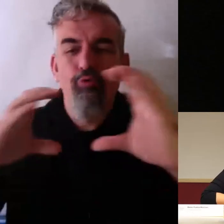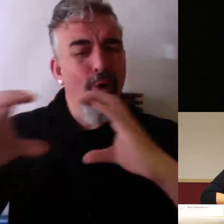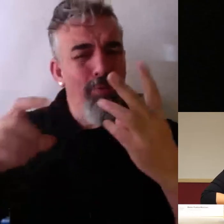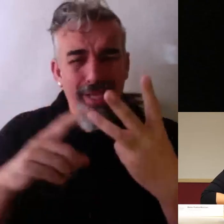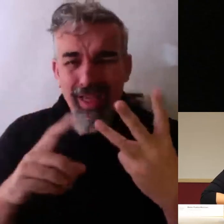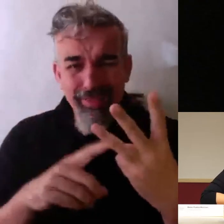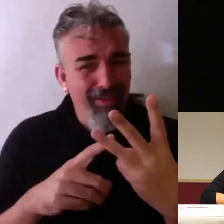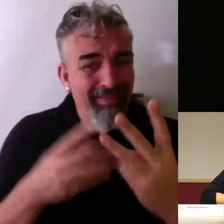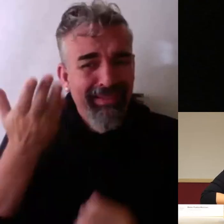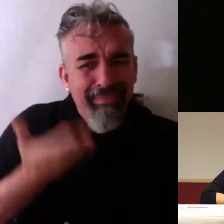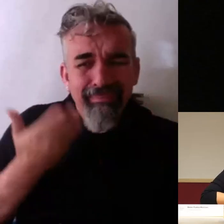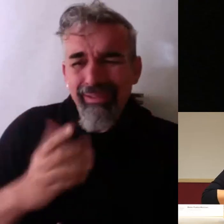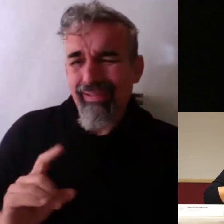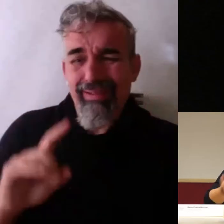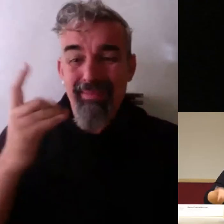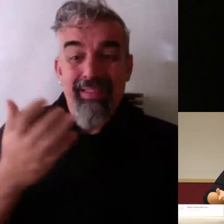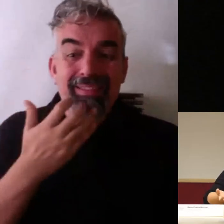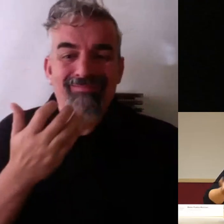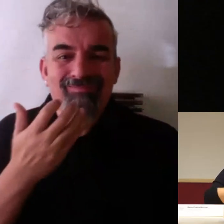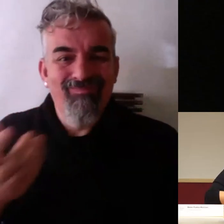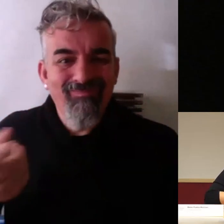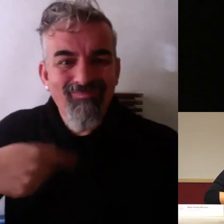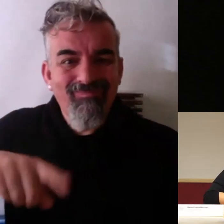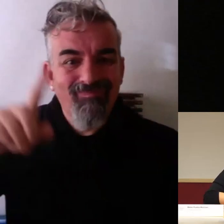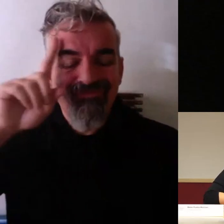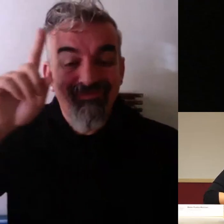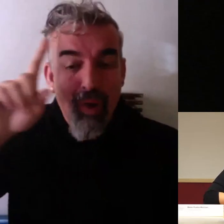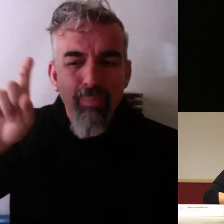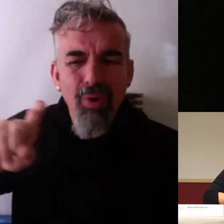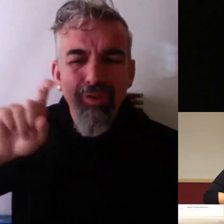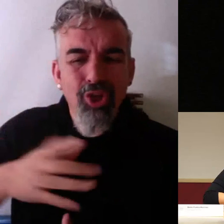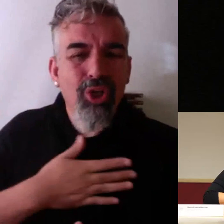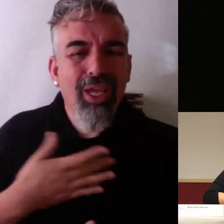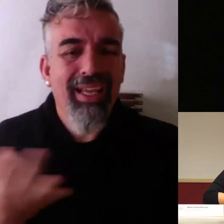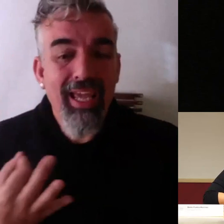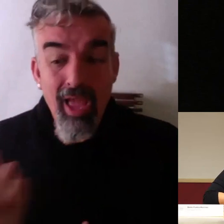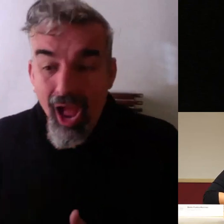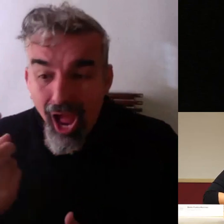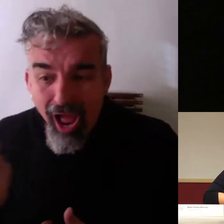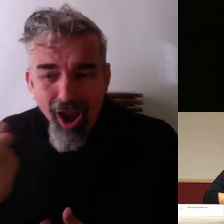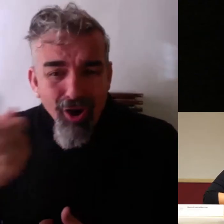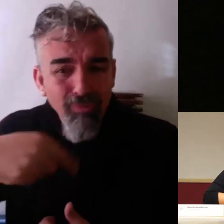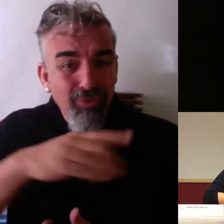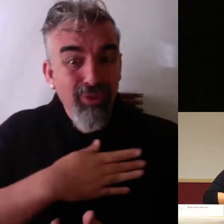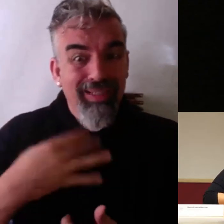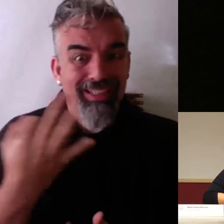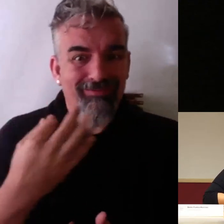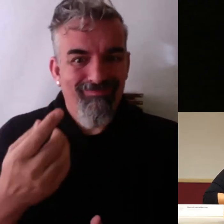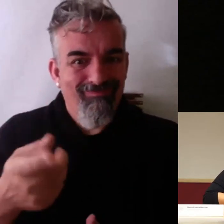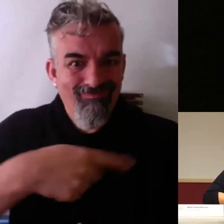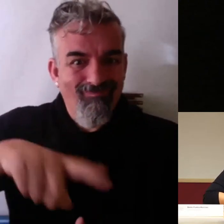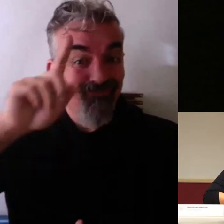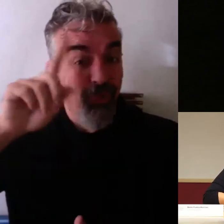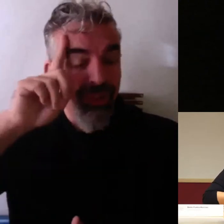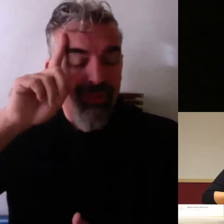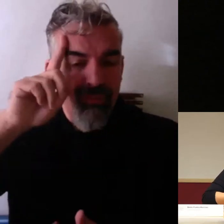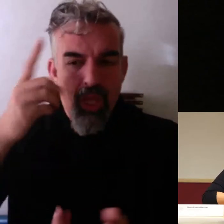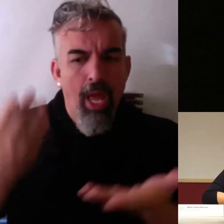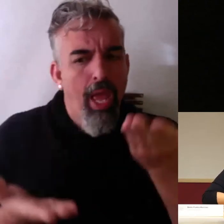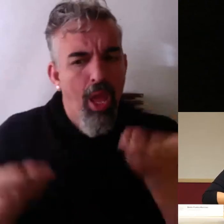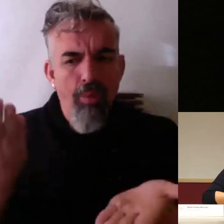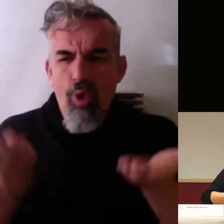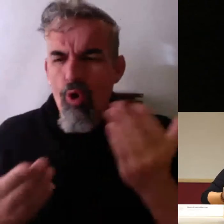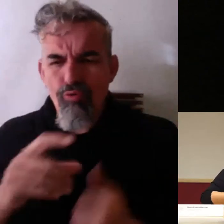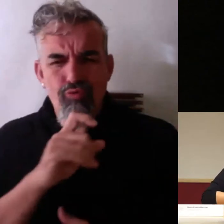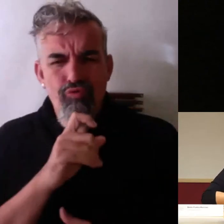si no sabemos lo que demandan ni los profesores ni los alumnos es difícil poder evaluar cosas ¿vale? todas las